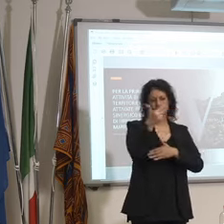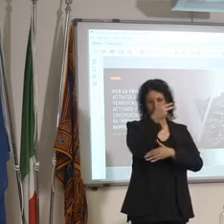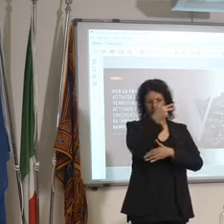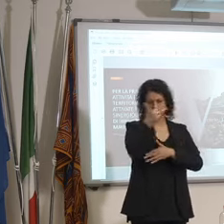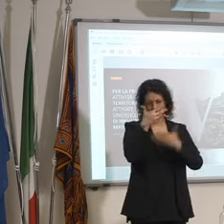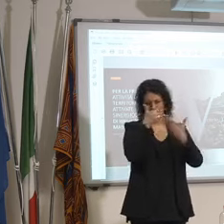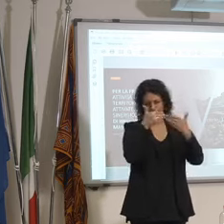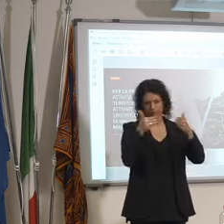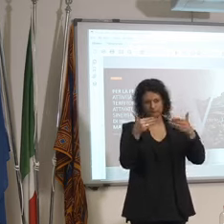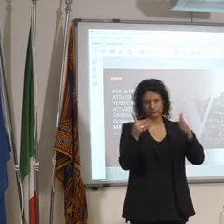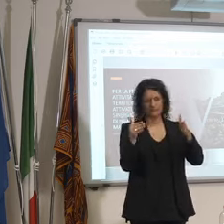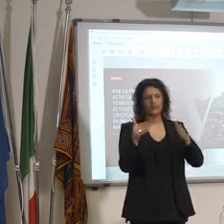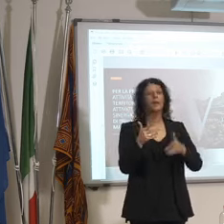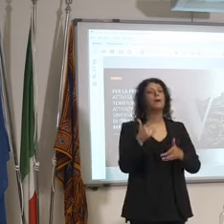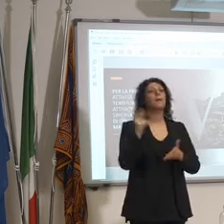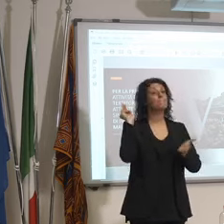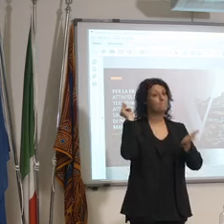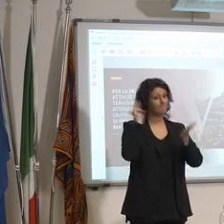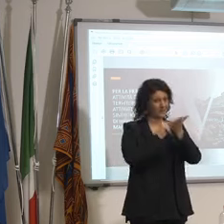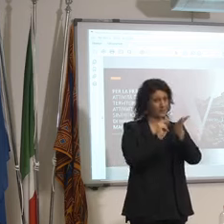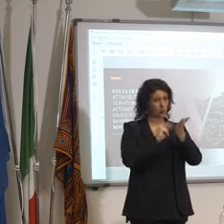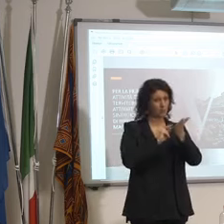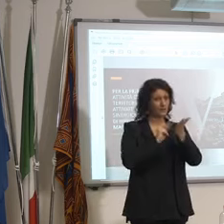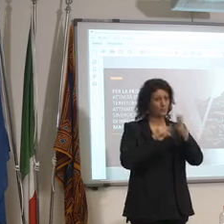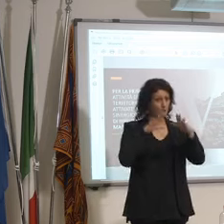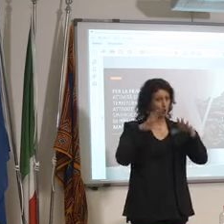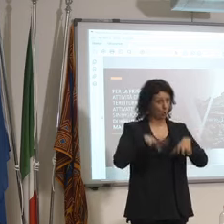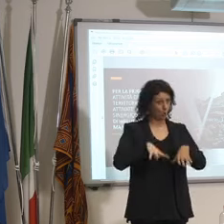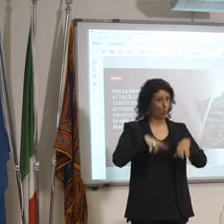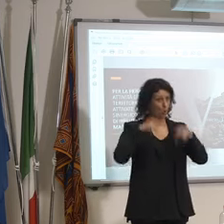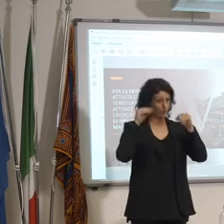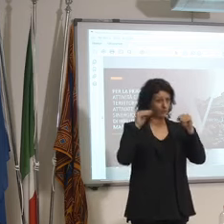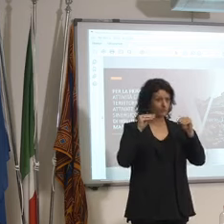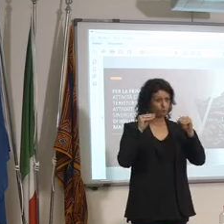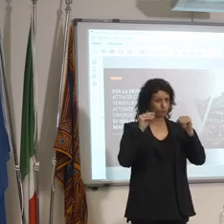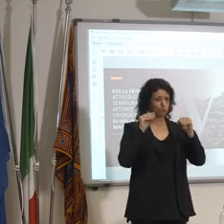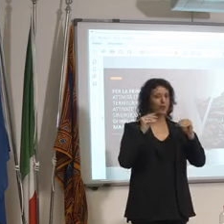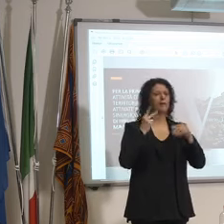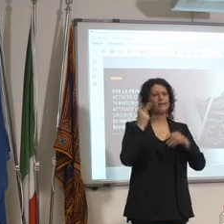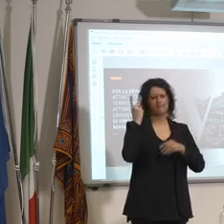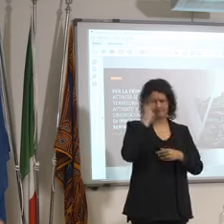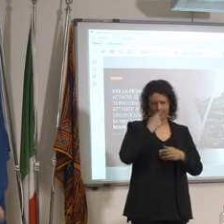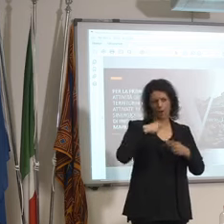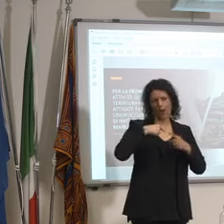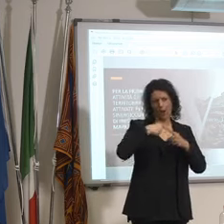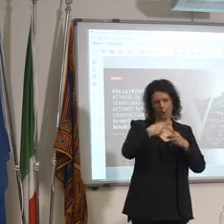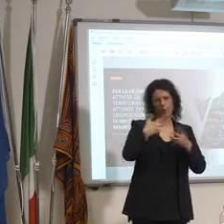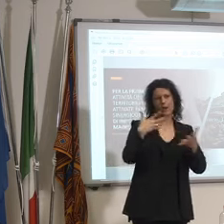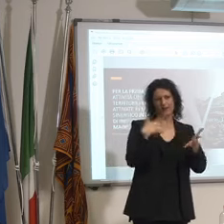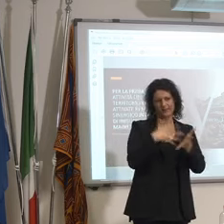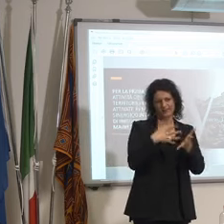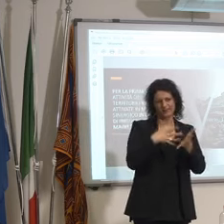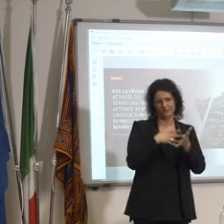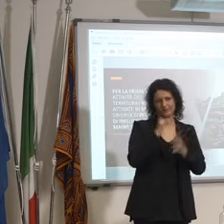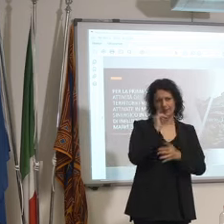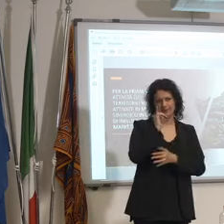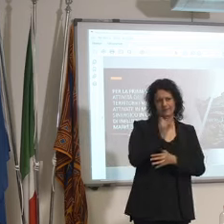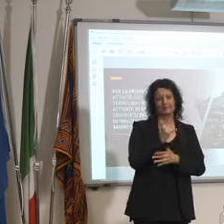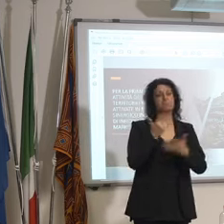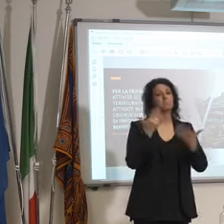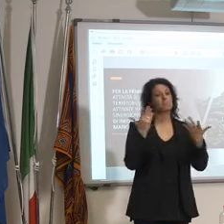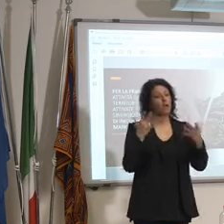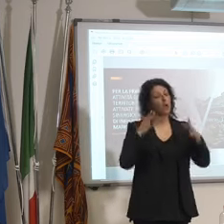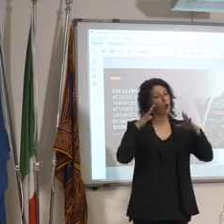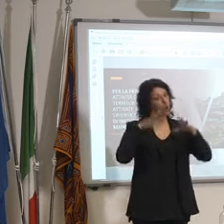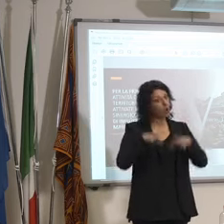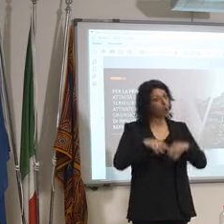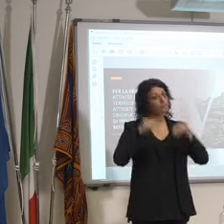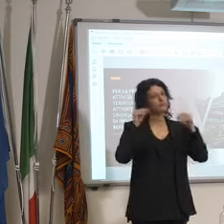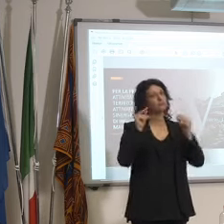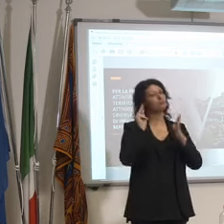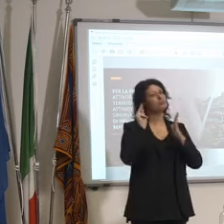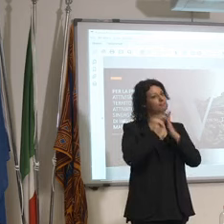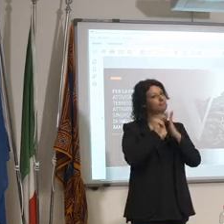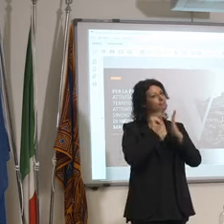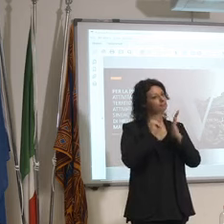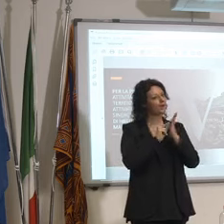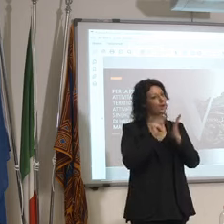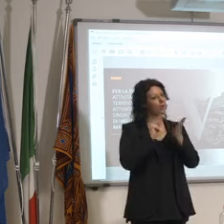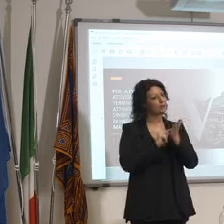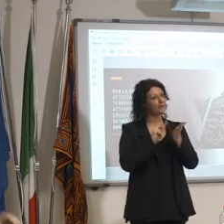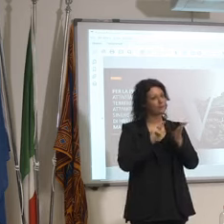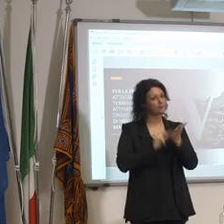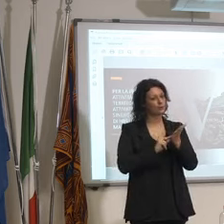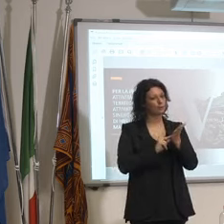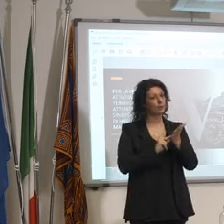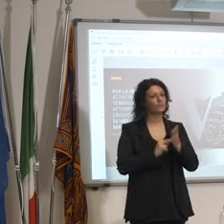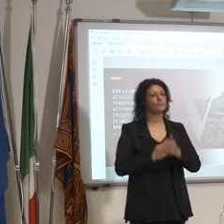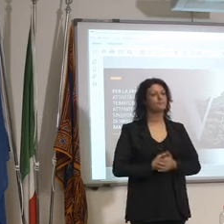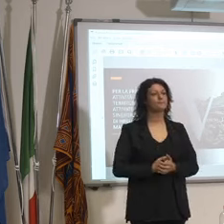in difficoltà perché è inutile negarlo sarebbe stupido non dirlo però è anche vero che cominciano a fioccare ad arrivare del resto guardate fino all'altro